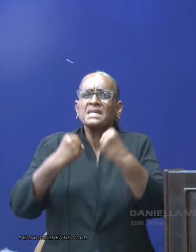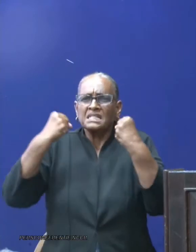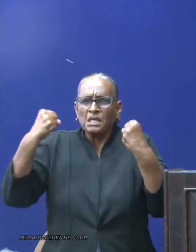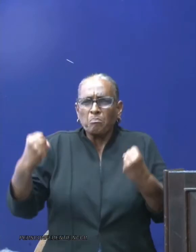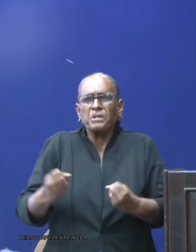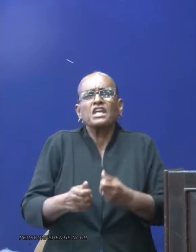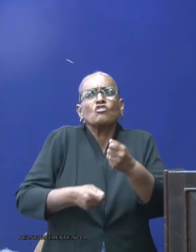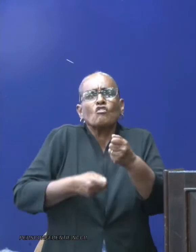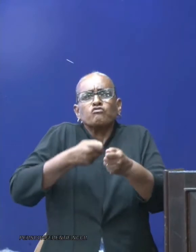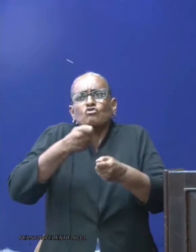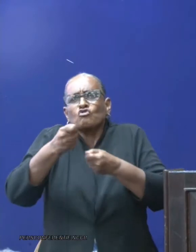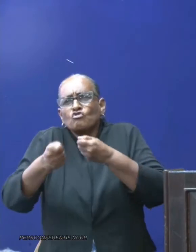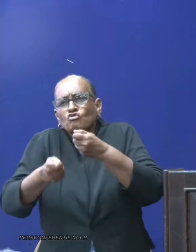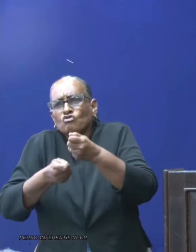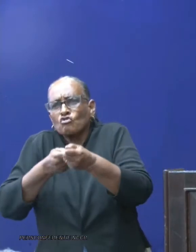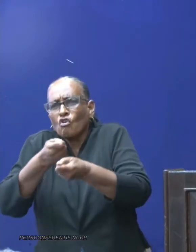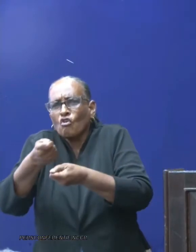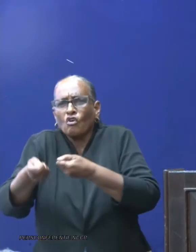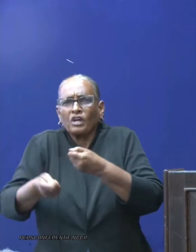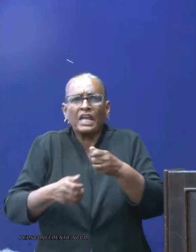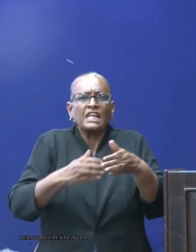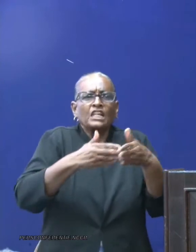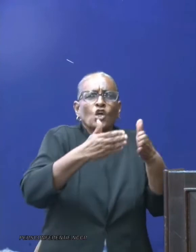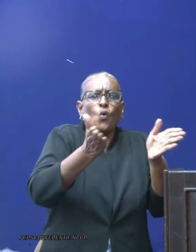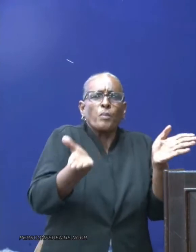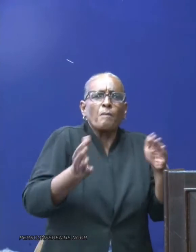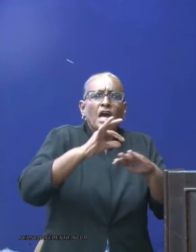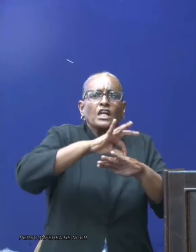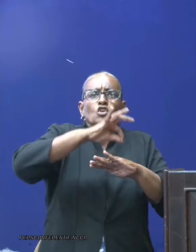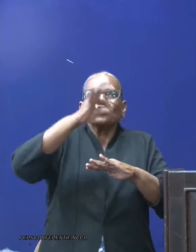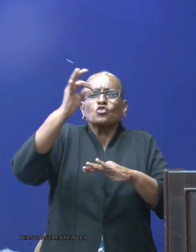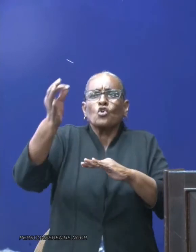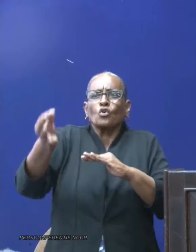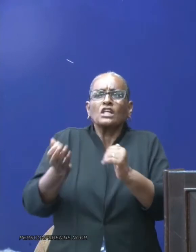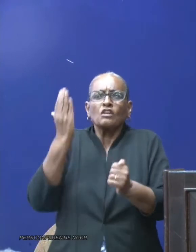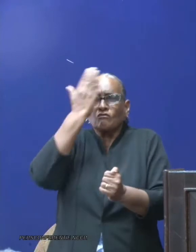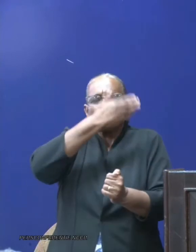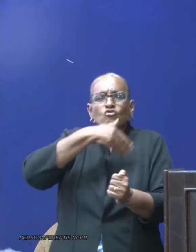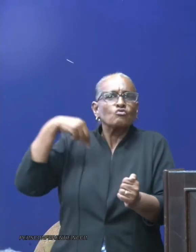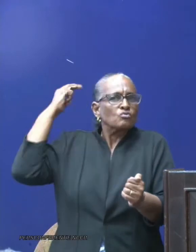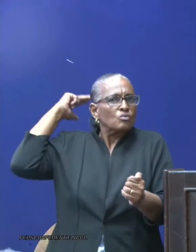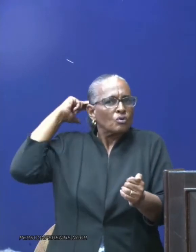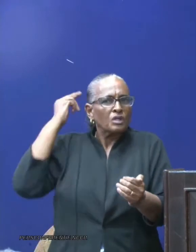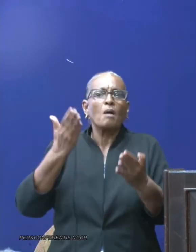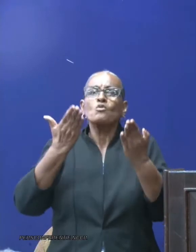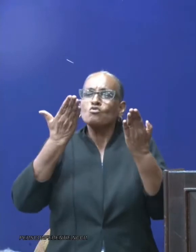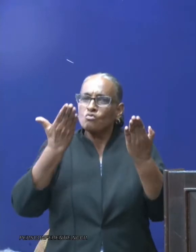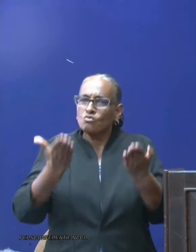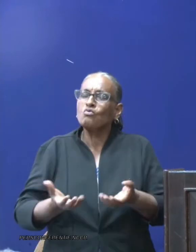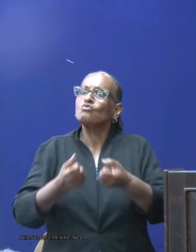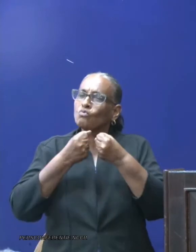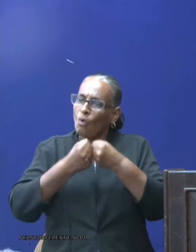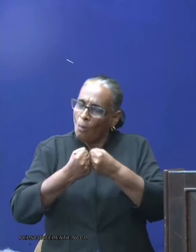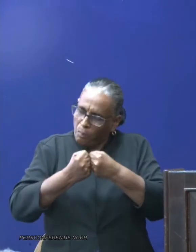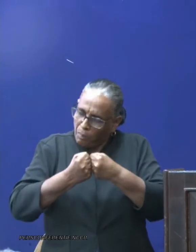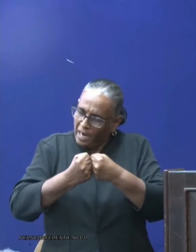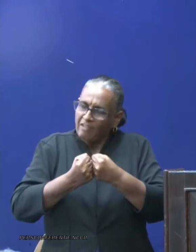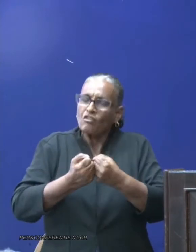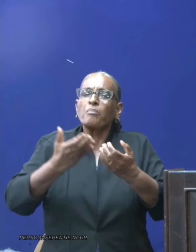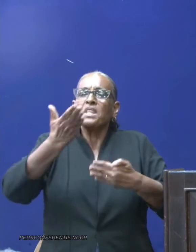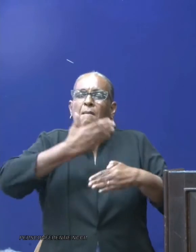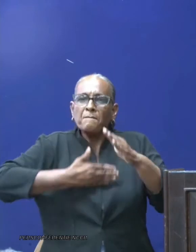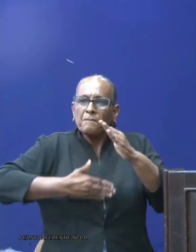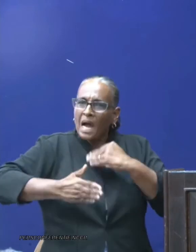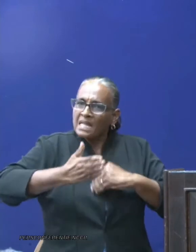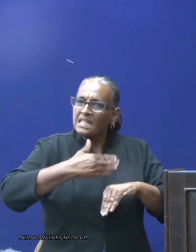te dragen dat de openbare gezondheidszorg van Suriname gehandhaagd blijft op de wezen.